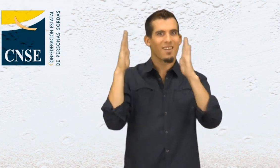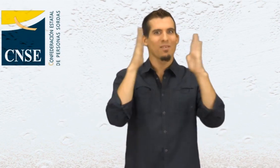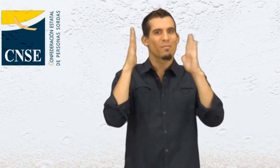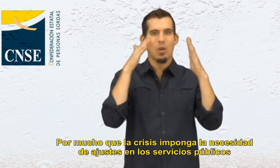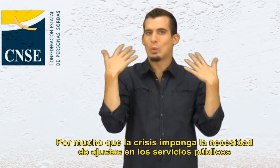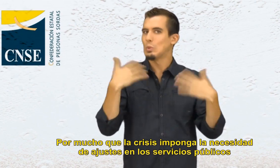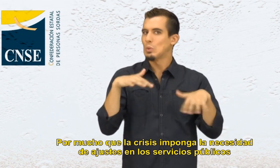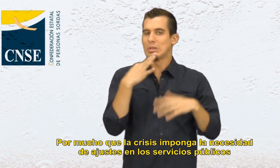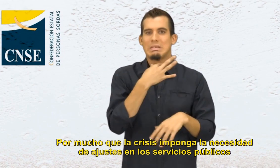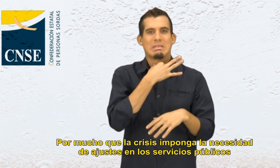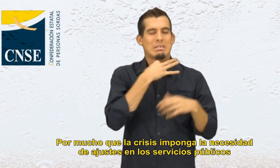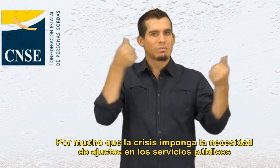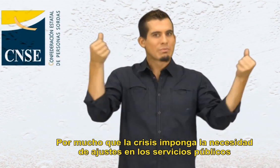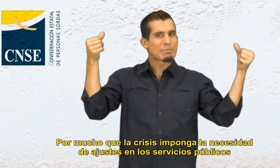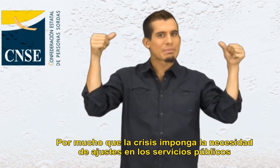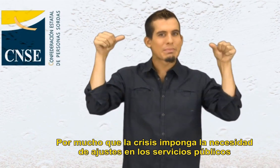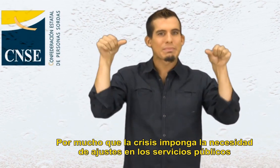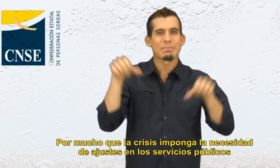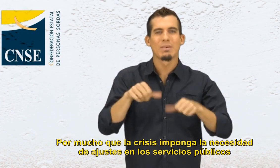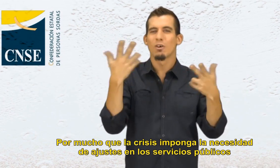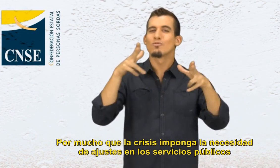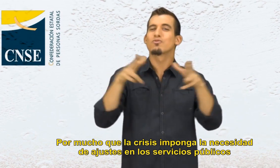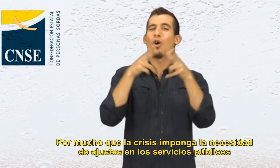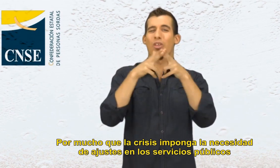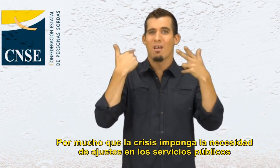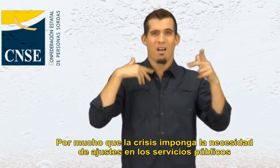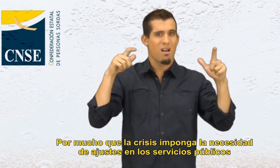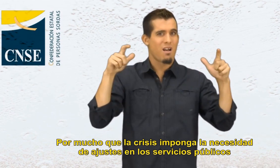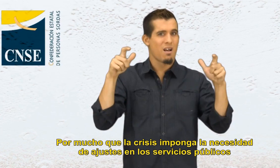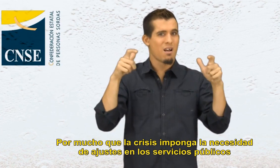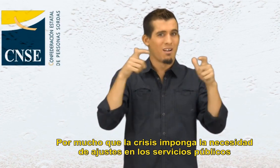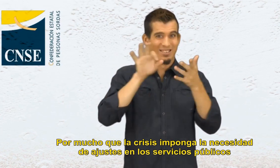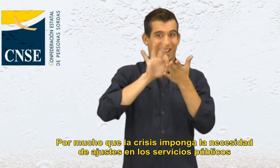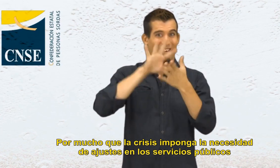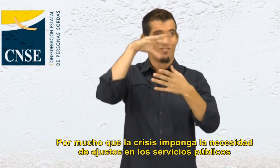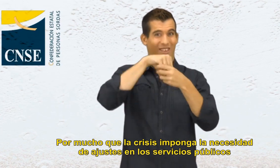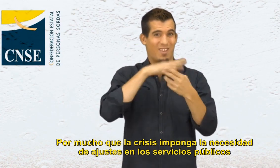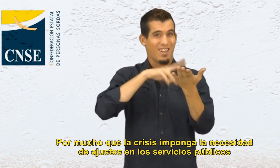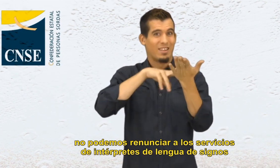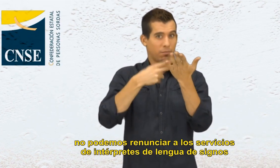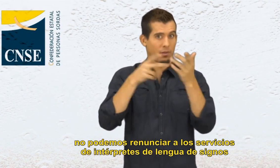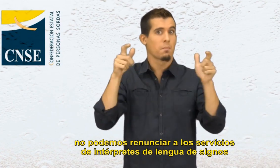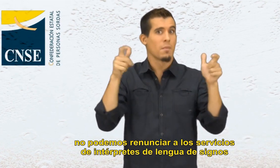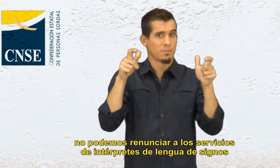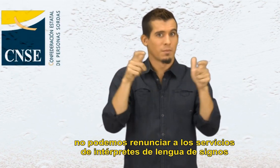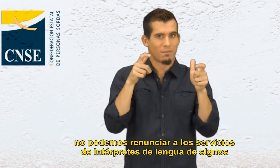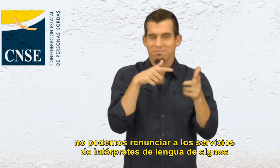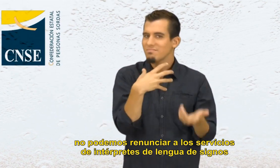imponga la necesidad de ajustes en los servicios públicos, no podemos renunciar a los servicios de intérpretes de lengua de